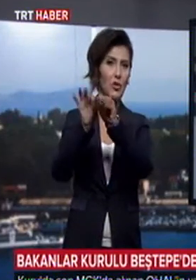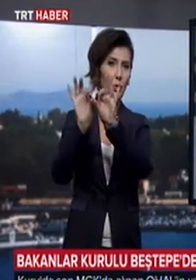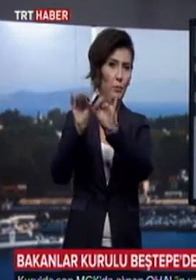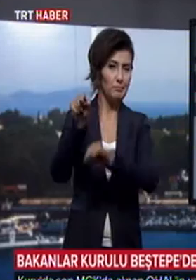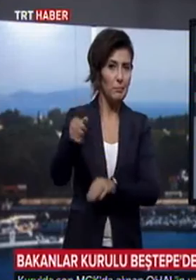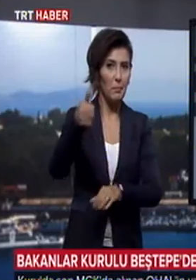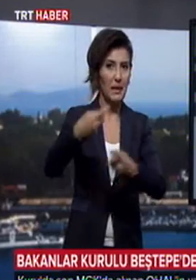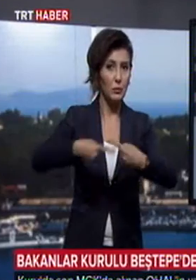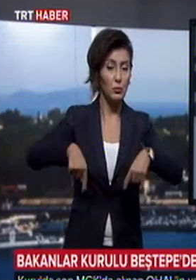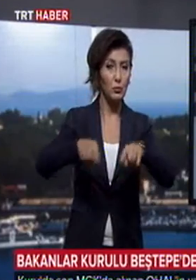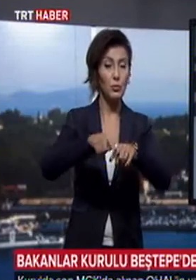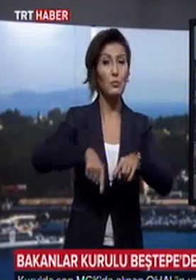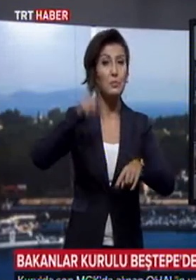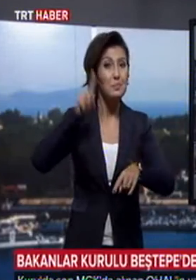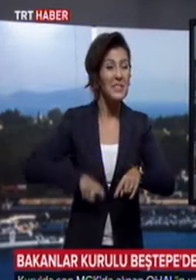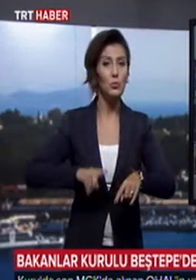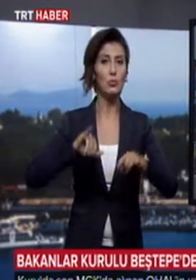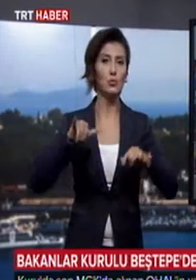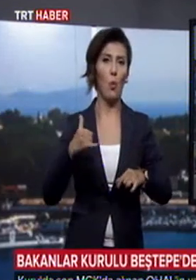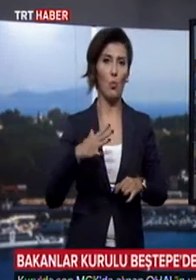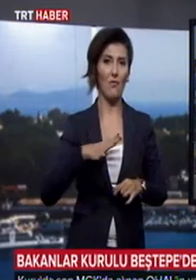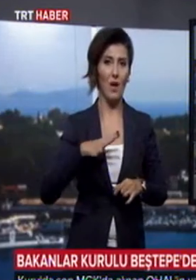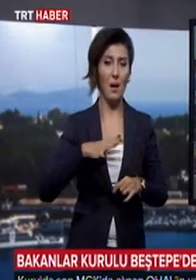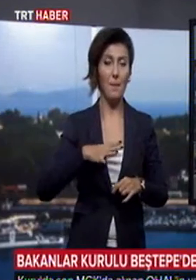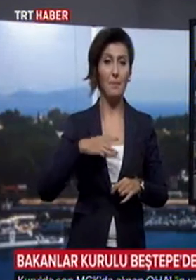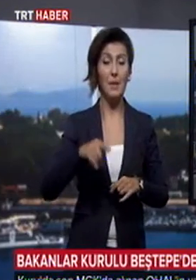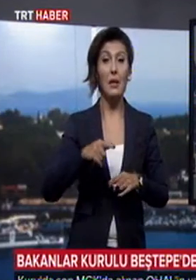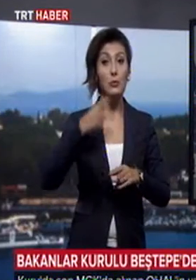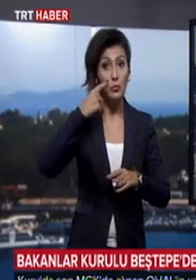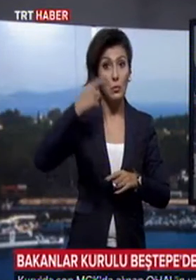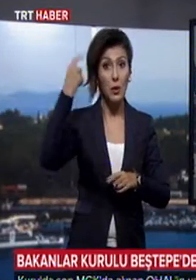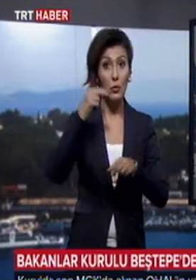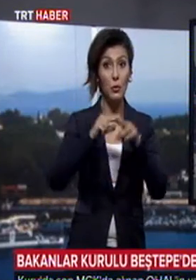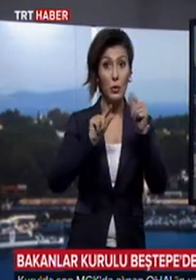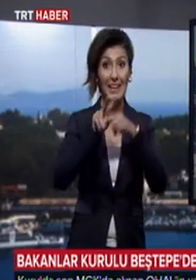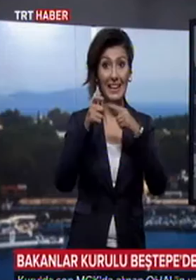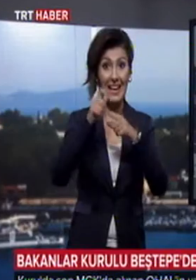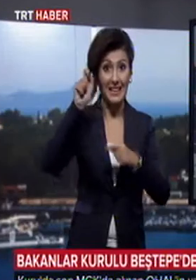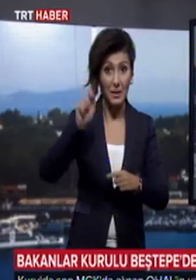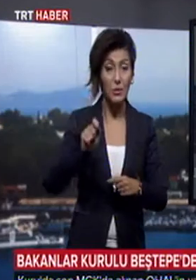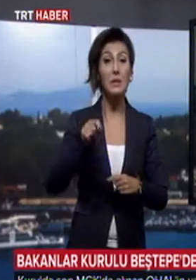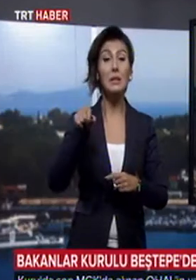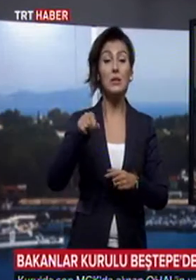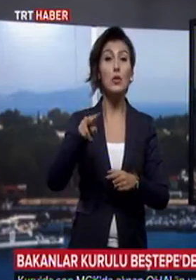Bakanlar Kurulu'nun gündemi yoğun. Cumhurbaşkanlığı Külliyesi'nde yapılan Son Milli Güvenlik Kurulu toplantısında